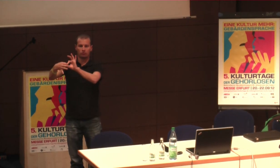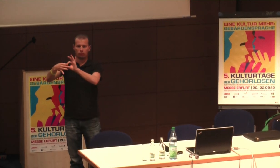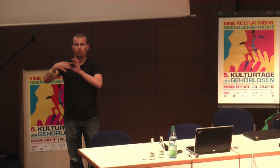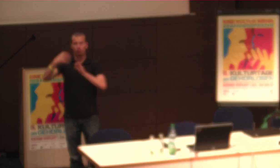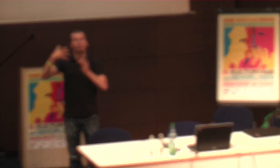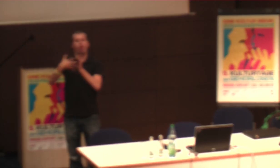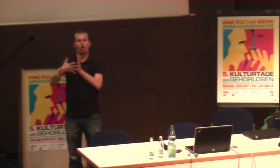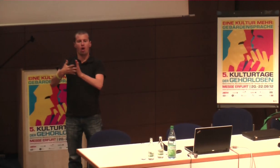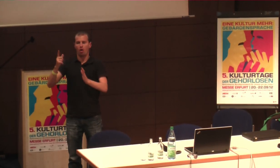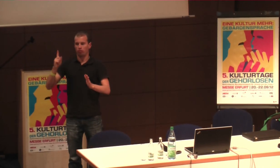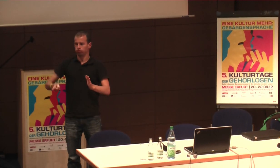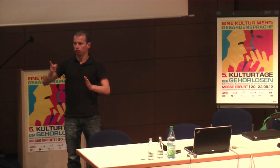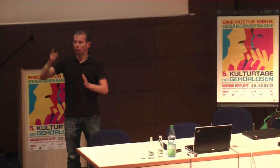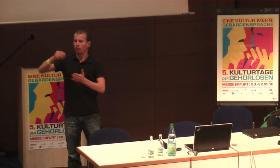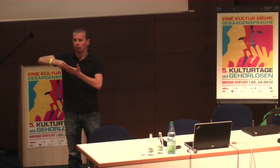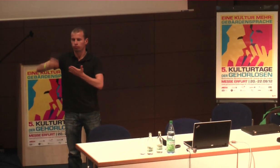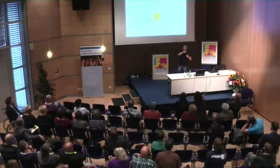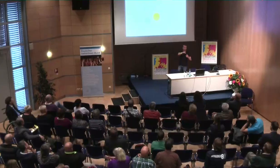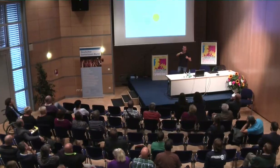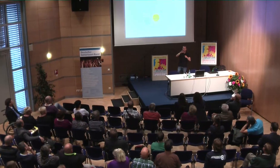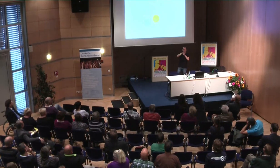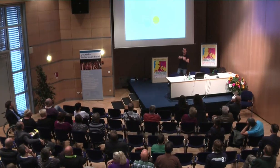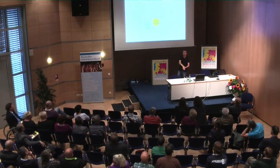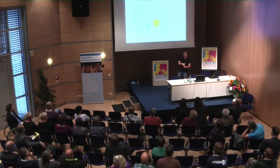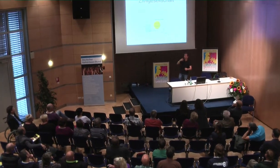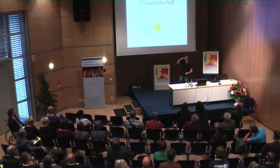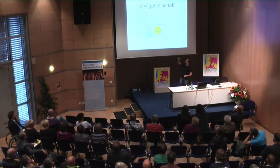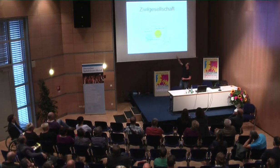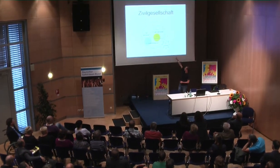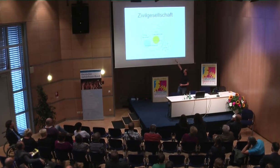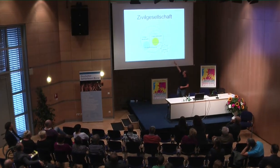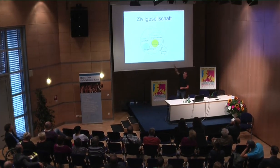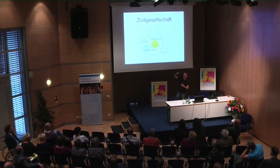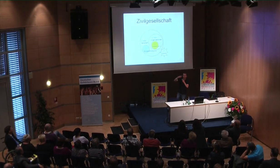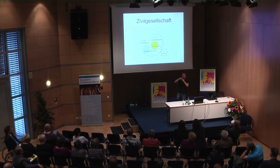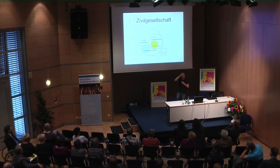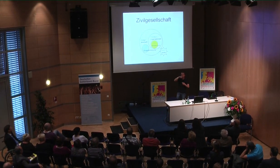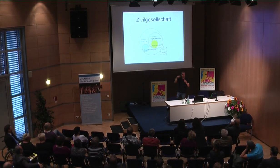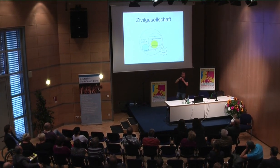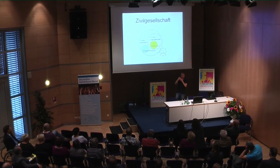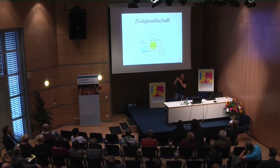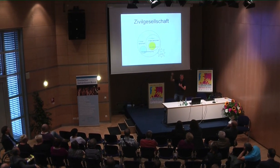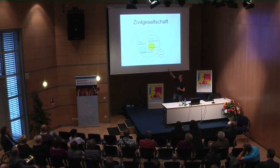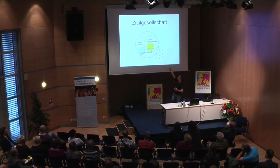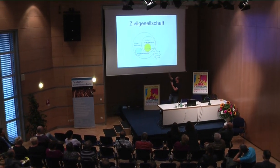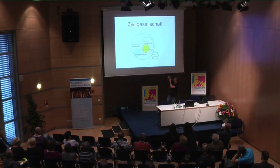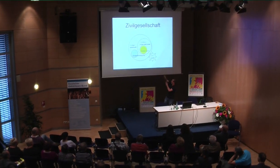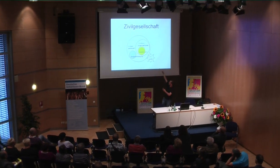Das Exekutive wird das ausführen, ist eine. Oder auch verschiedene andere Vorkommnisse,